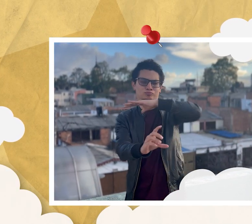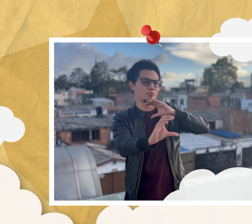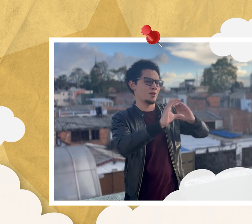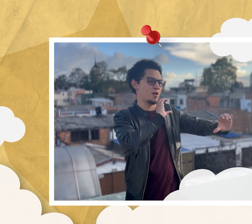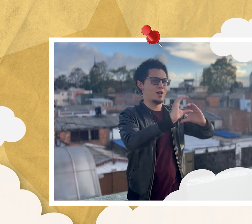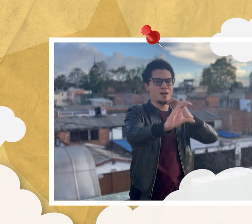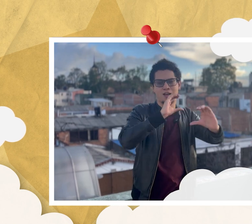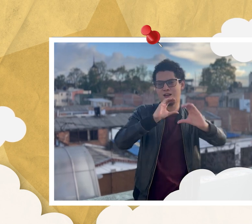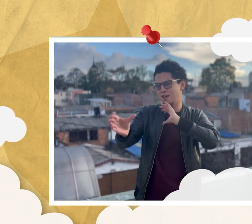de señas.